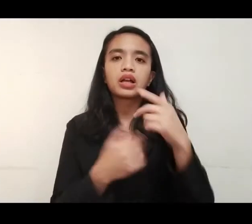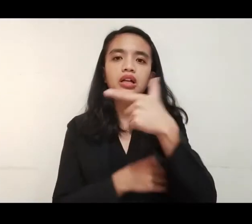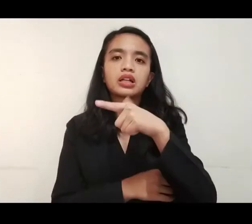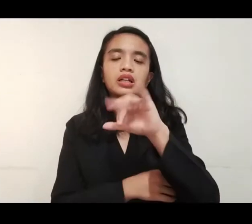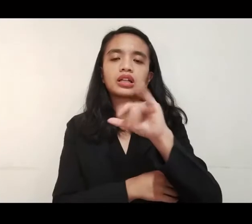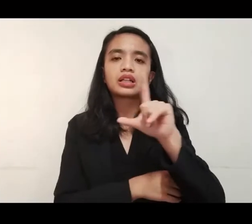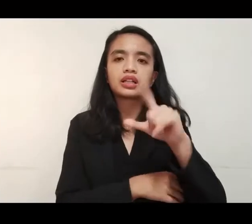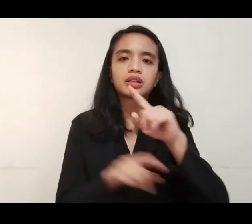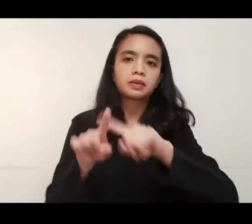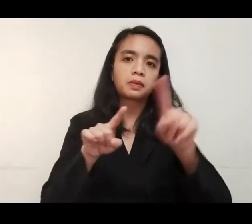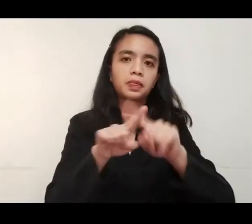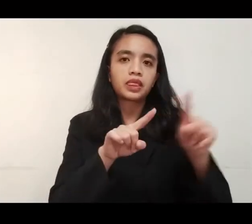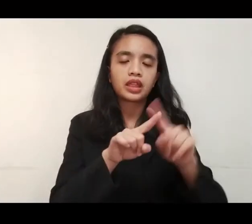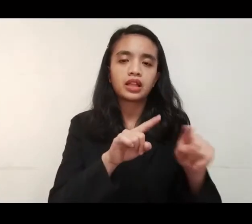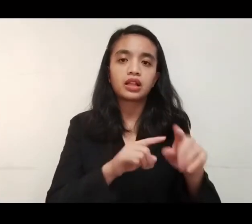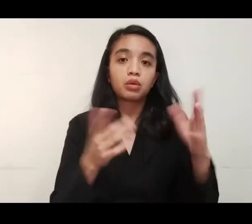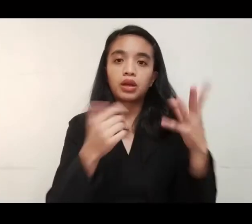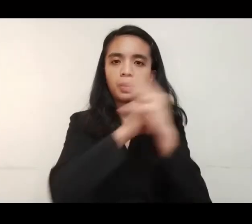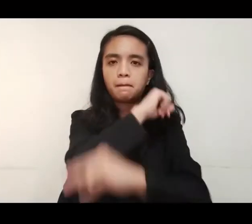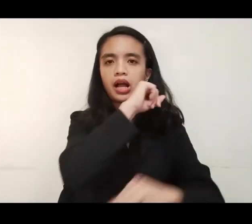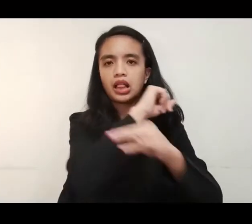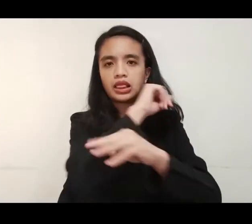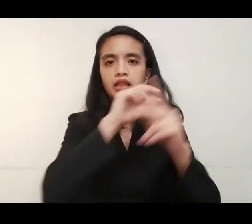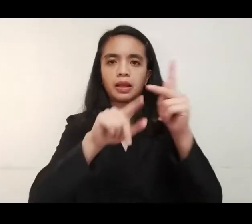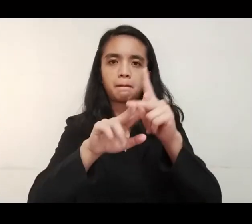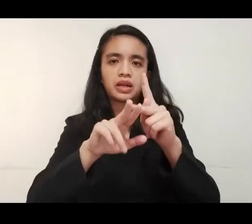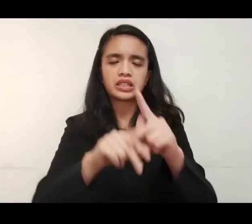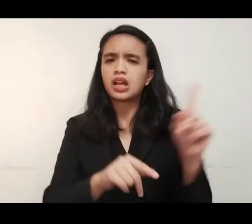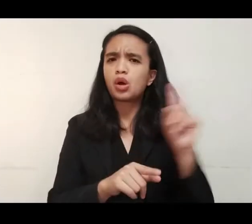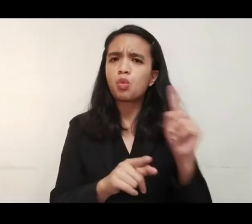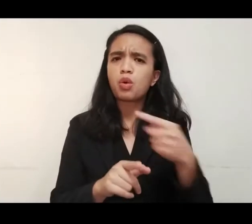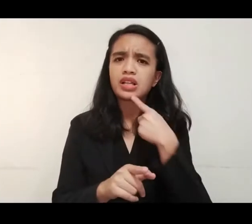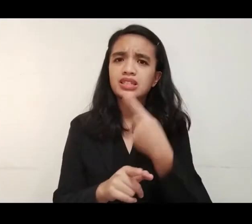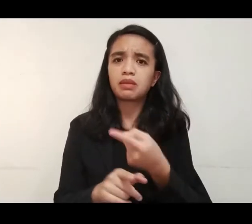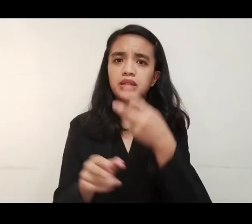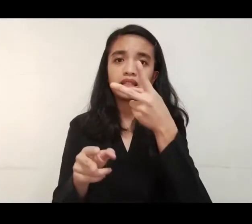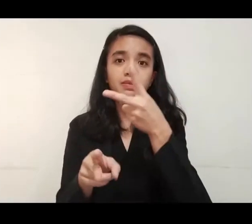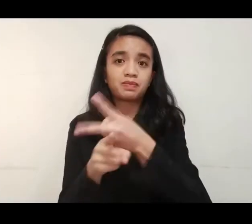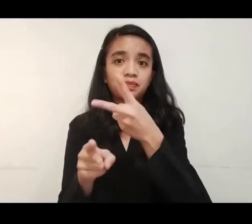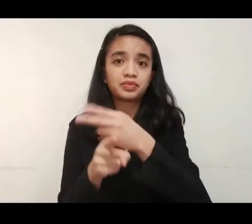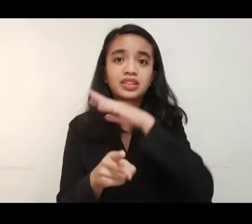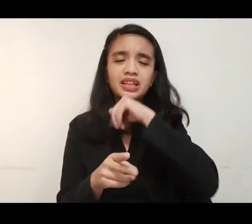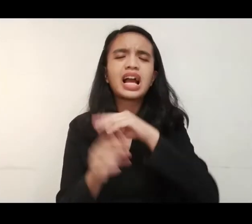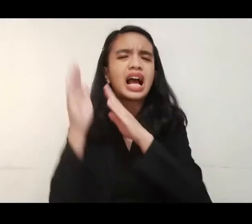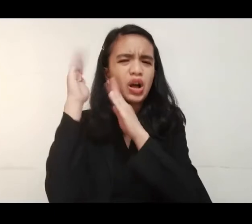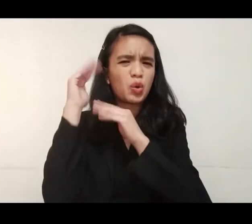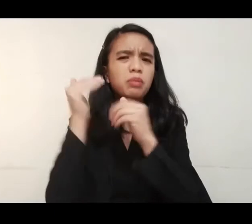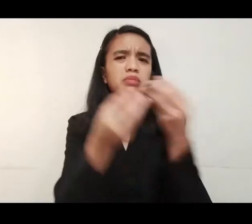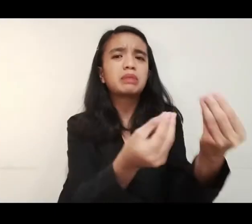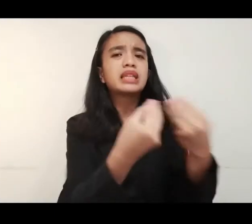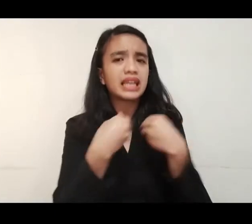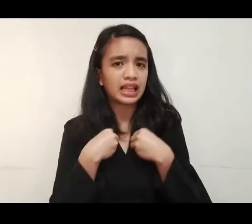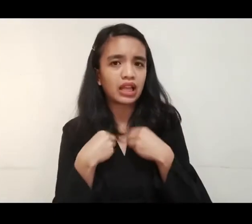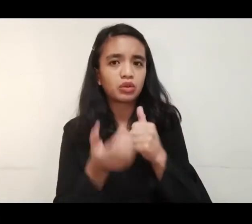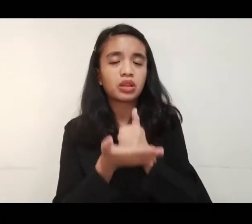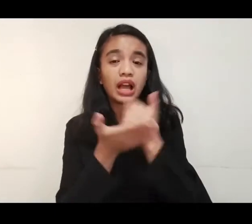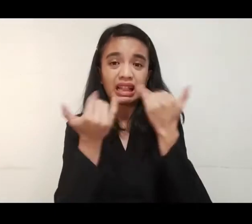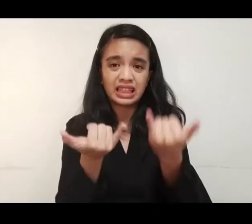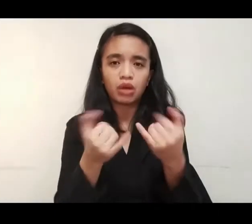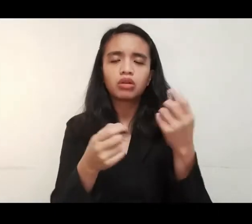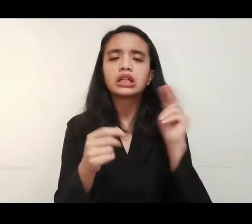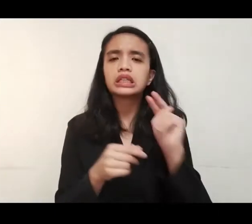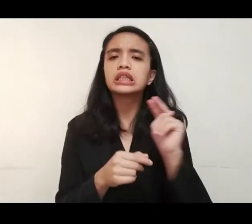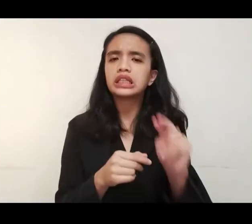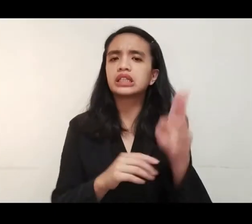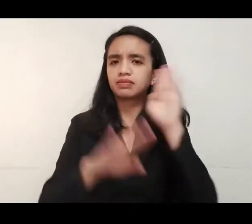sa mga barangay ng lanas, gilig, salay at bantayan sa mga aldan, Pangasinan. Hiling ng mga apektadong hog racer na maibigay na,